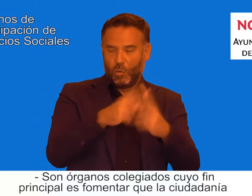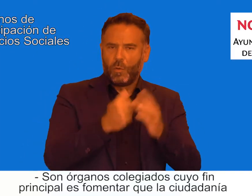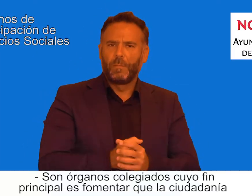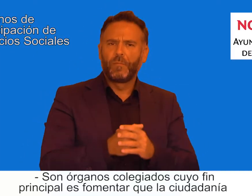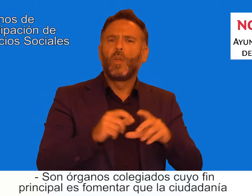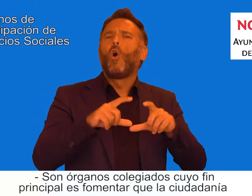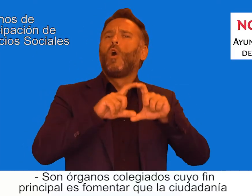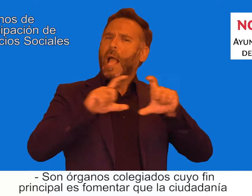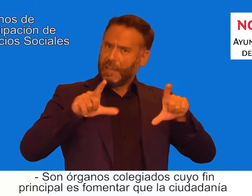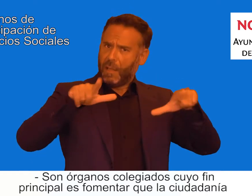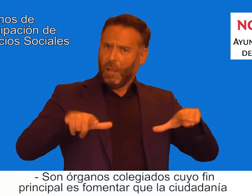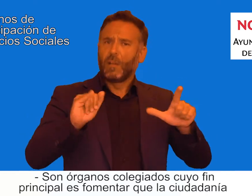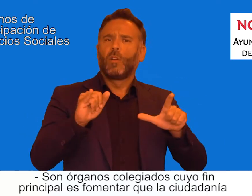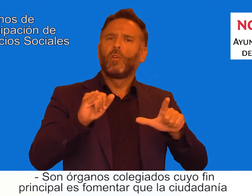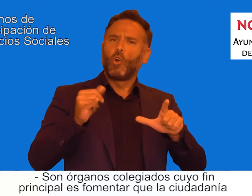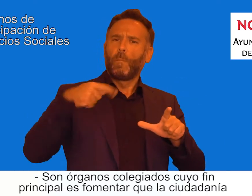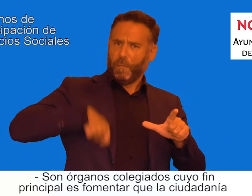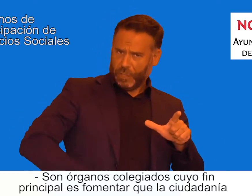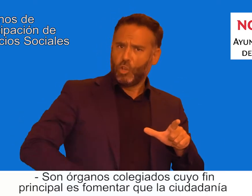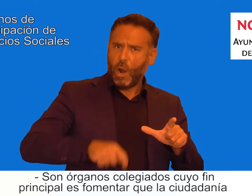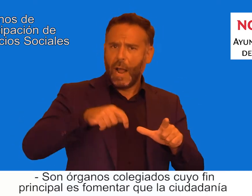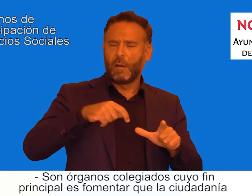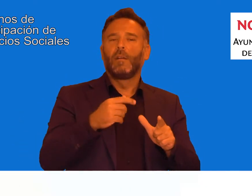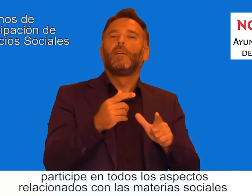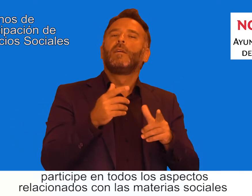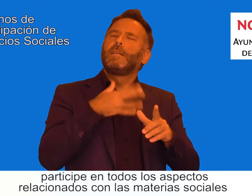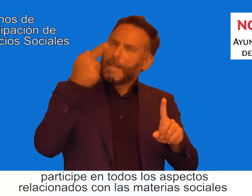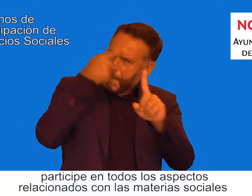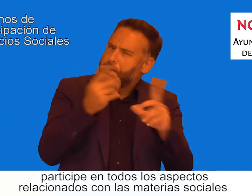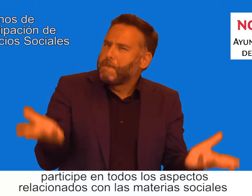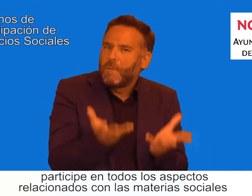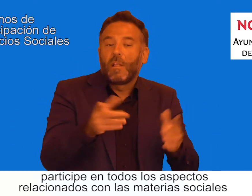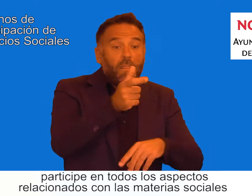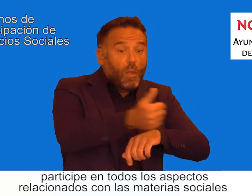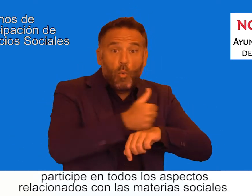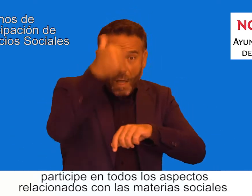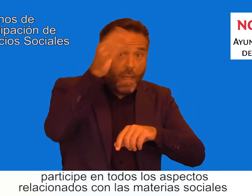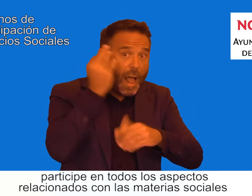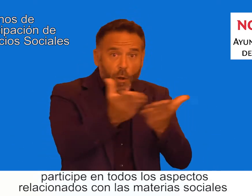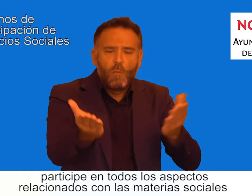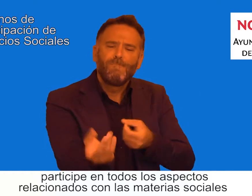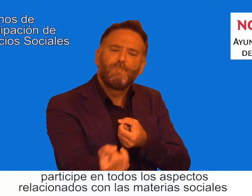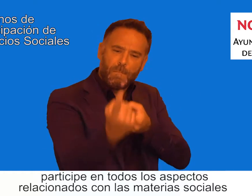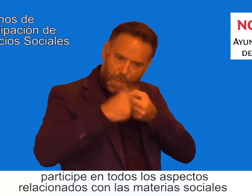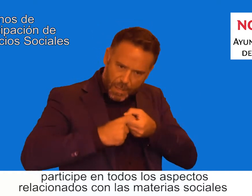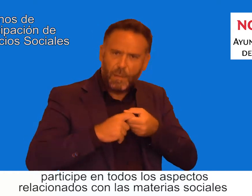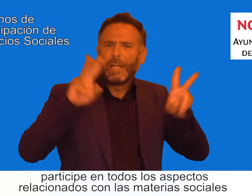fin principal es fomentar que la ciudadanía participe en todos los aspectos relacionados con las